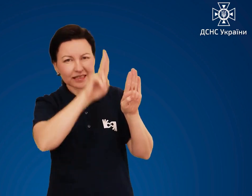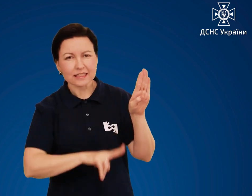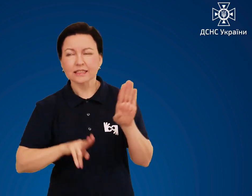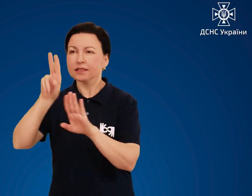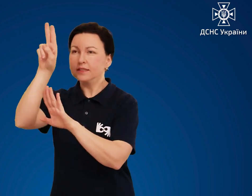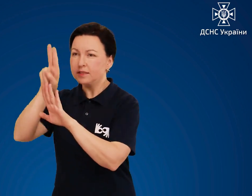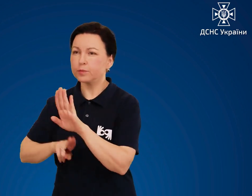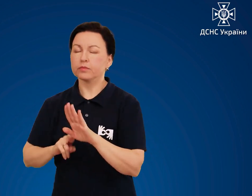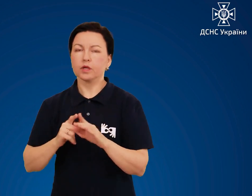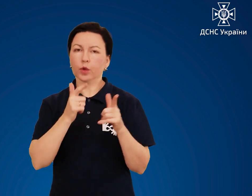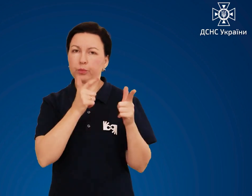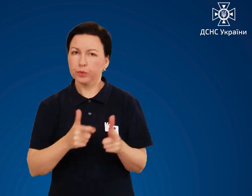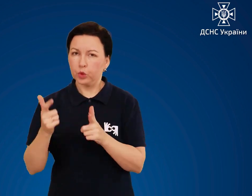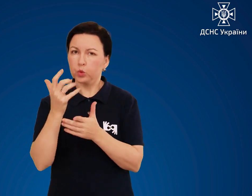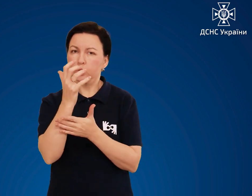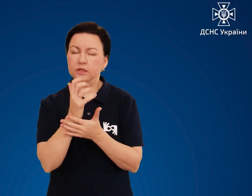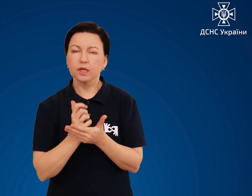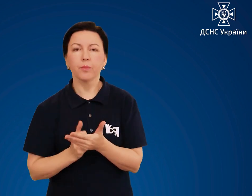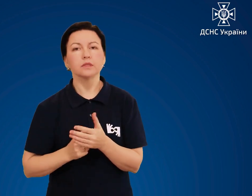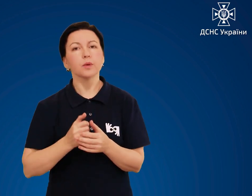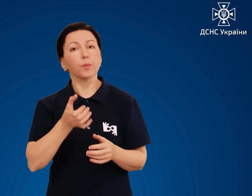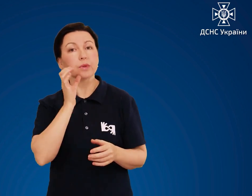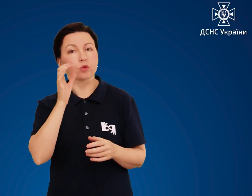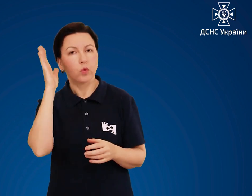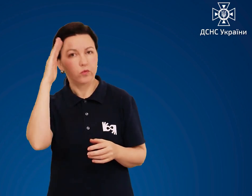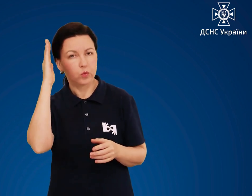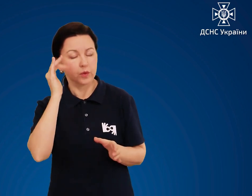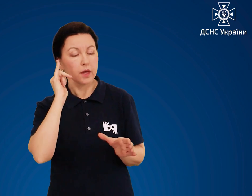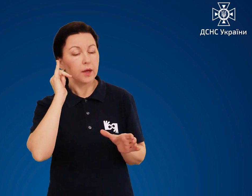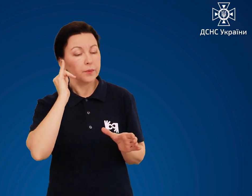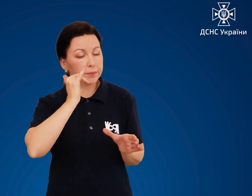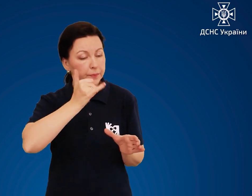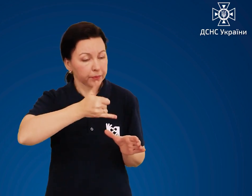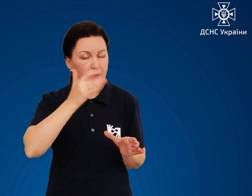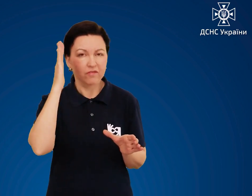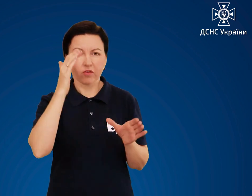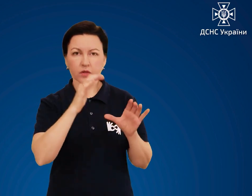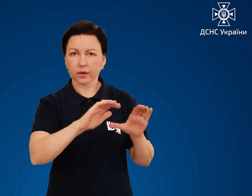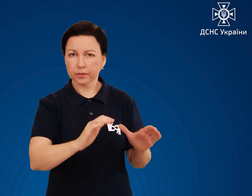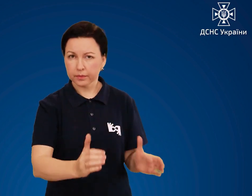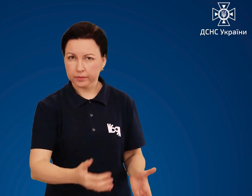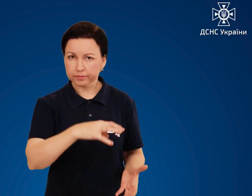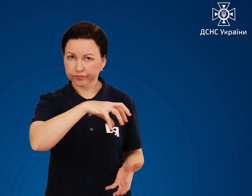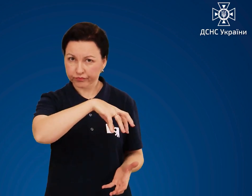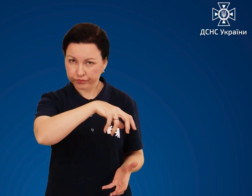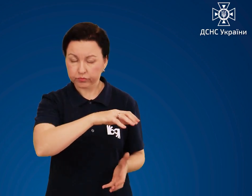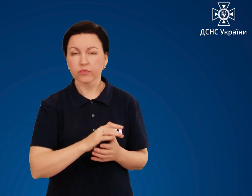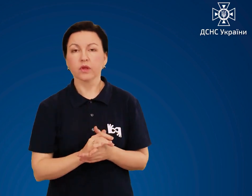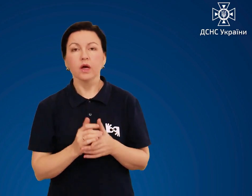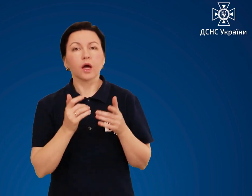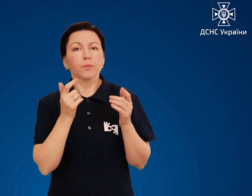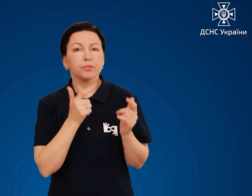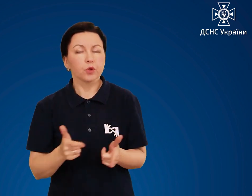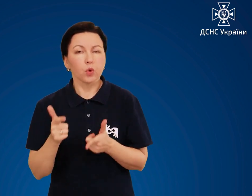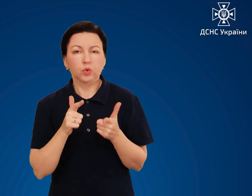питної води. Наберіть воду у герметичній ємності. Підготуйте найпростіші засоби